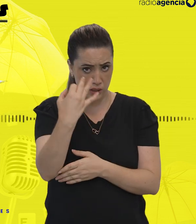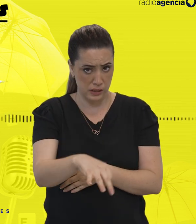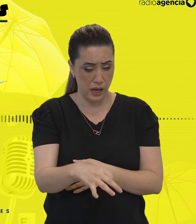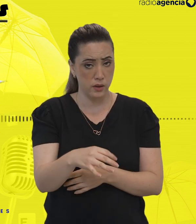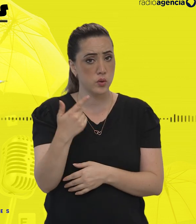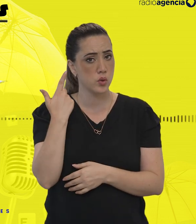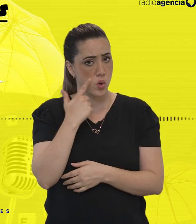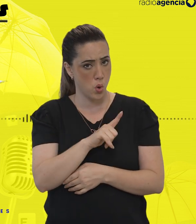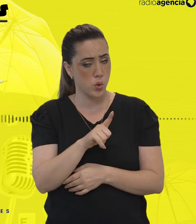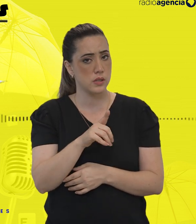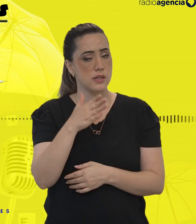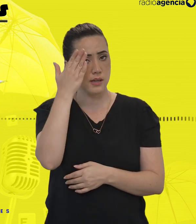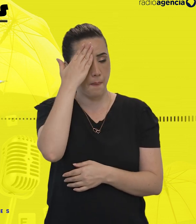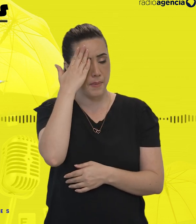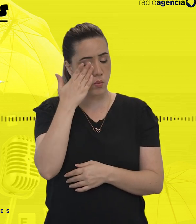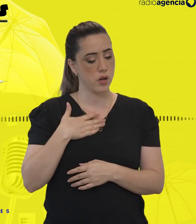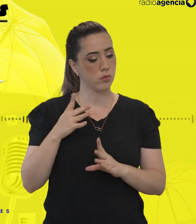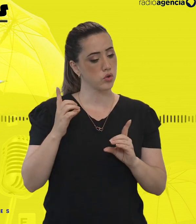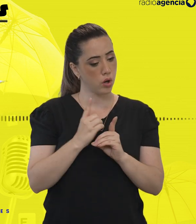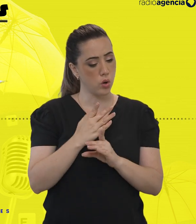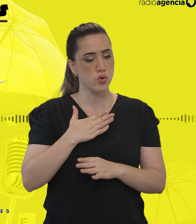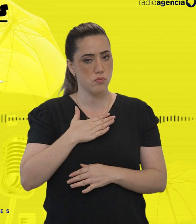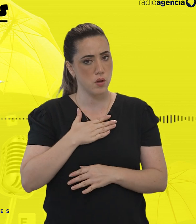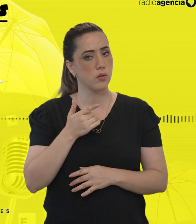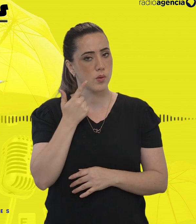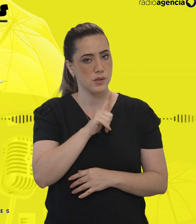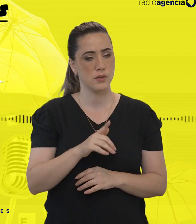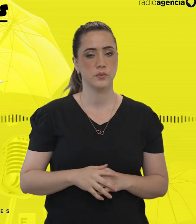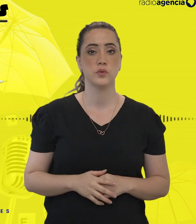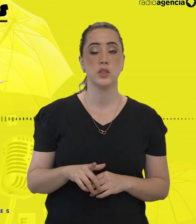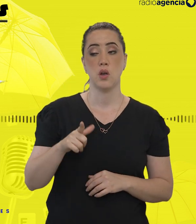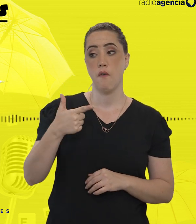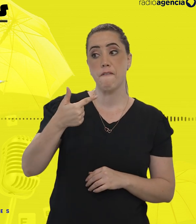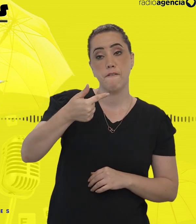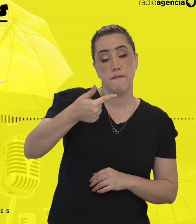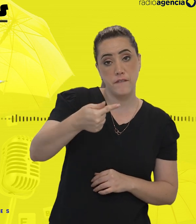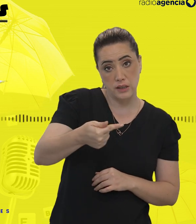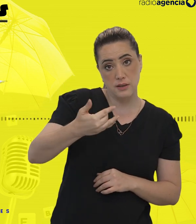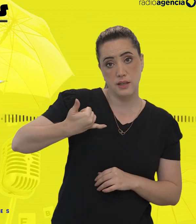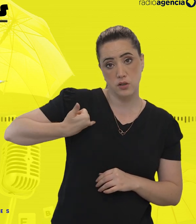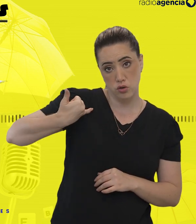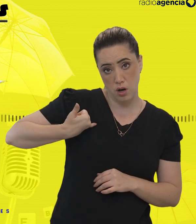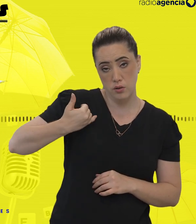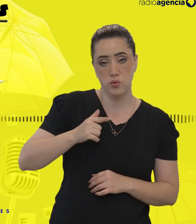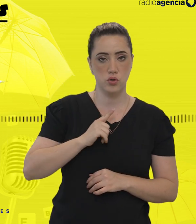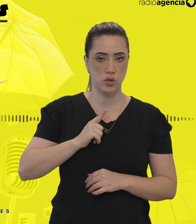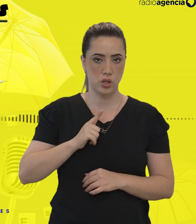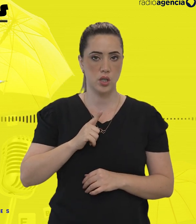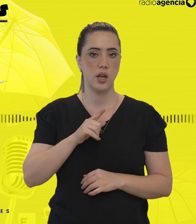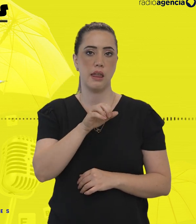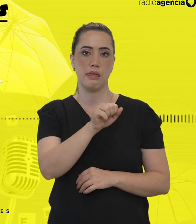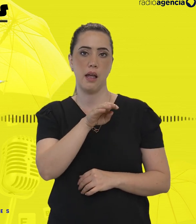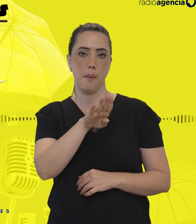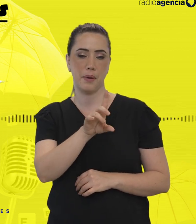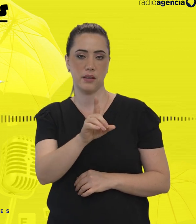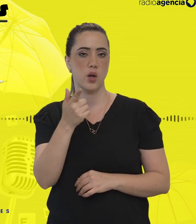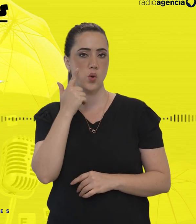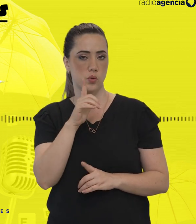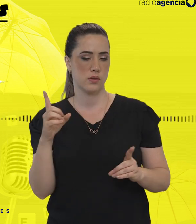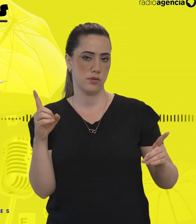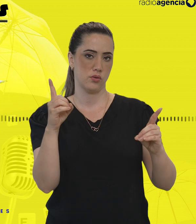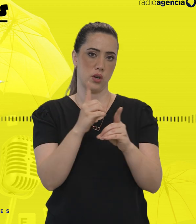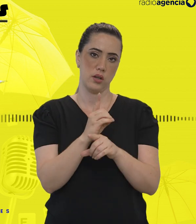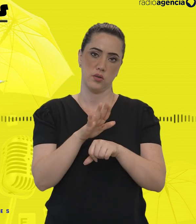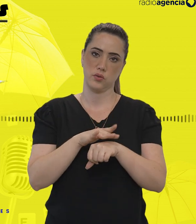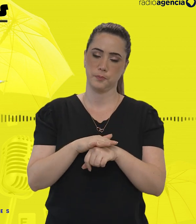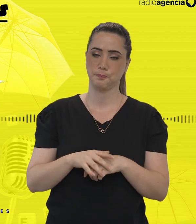finalmente, vou ter meu diagnóstico e tive. Então, fui diagnosticada aos 27 anos de idade, na própria ABD. Maria Eugênia é a prova viva